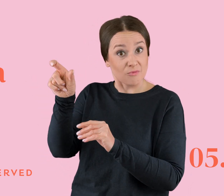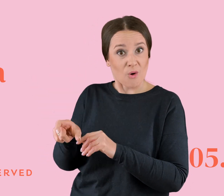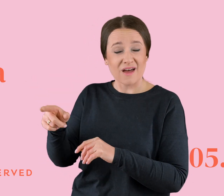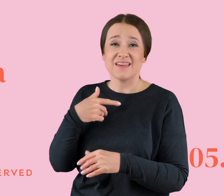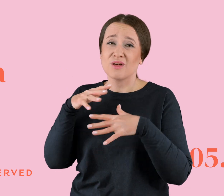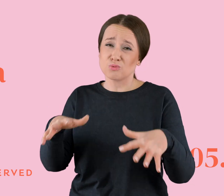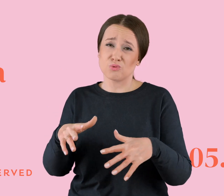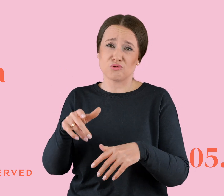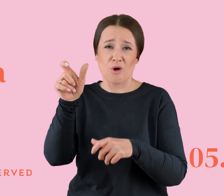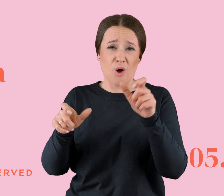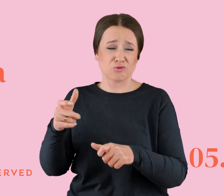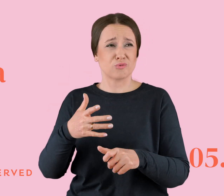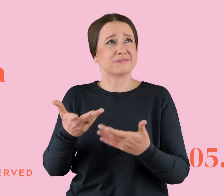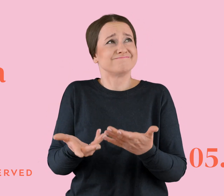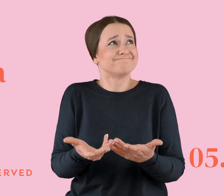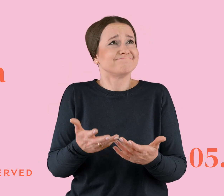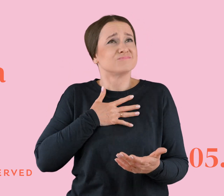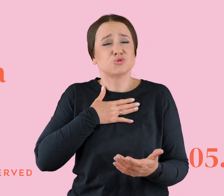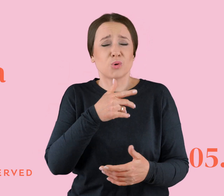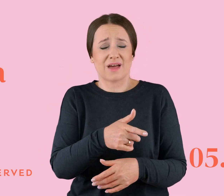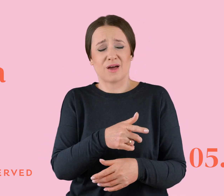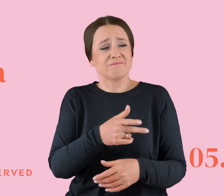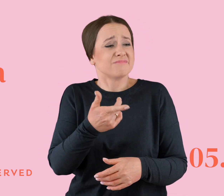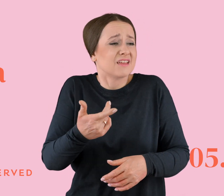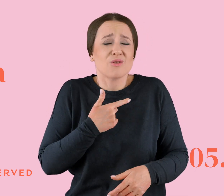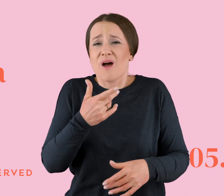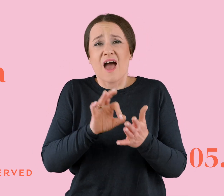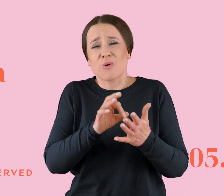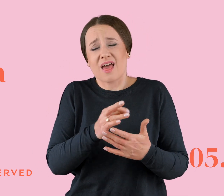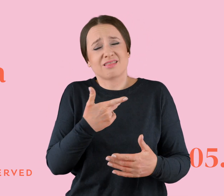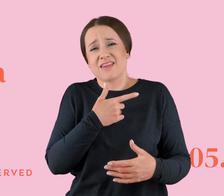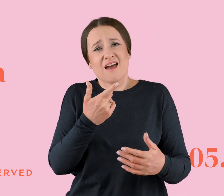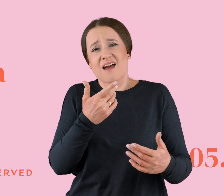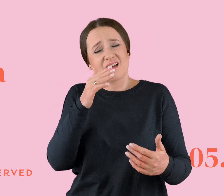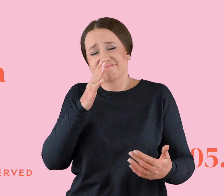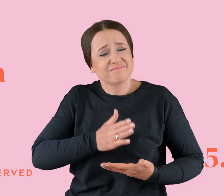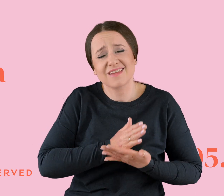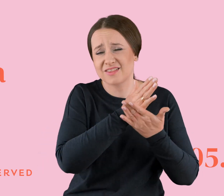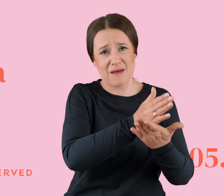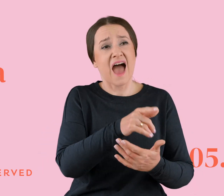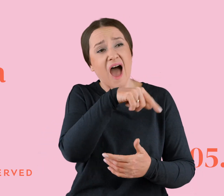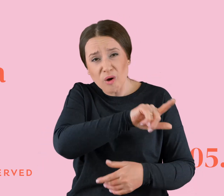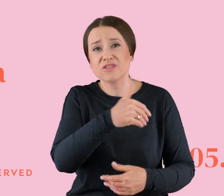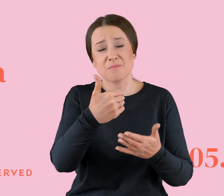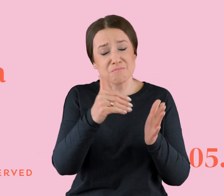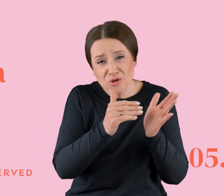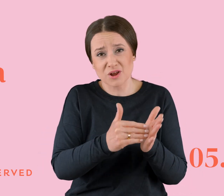zawiodłam, bo na przykład oczekiwały albo potrzebowały w danym momencie życia pomocy ode mnie. A ja byłam tak zajęta zajmowaniem się tym typem,